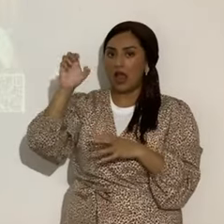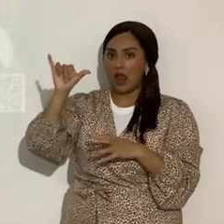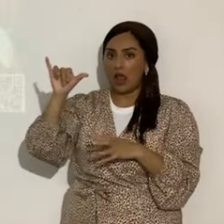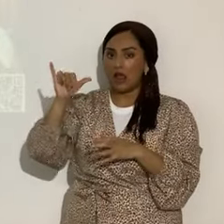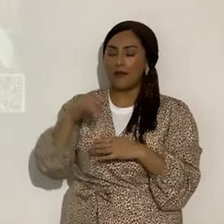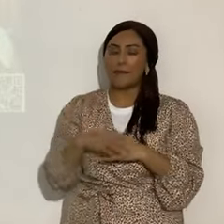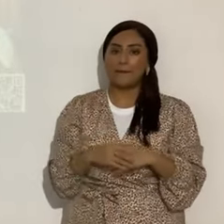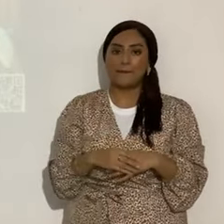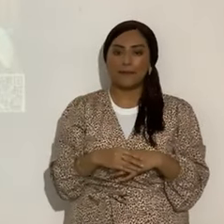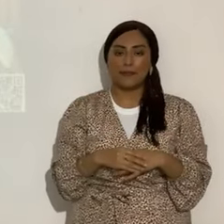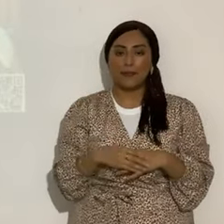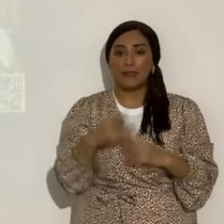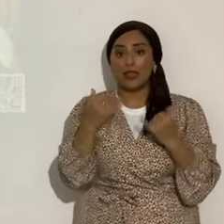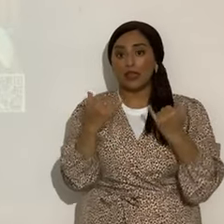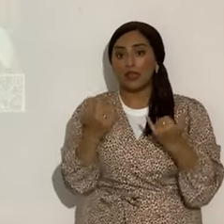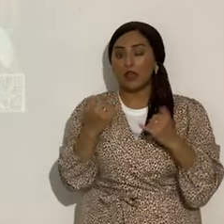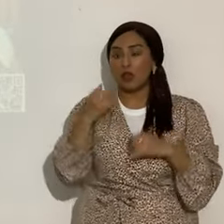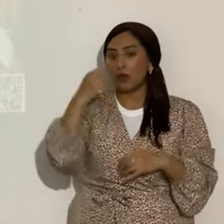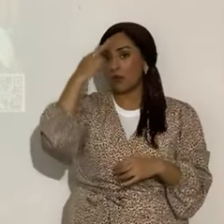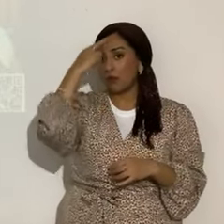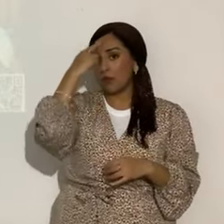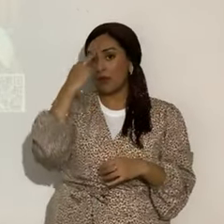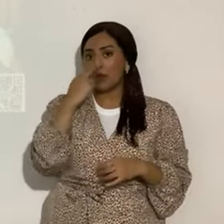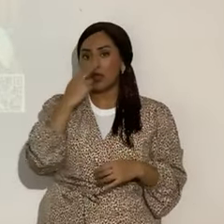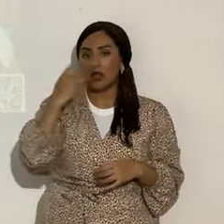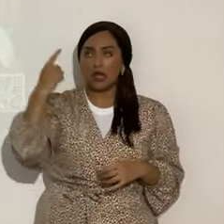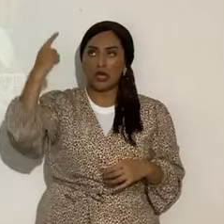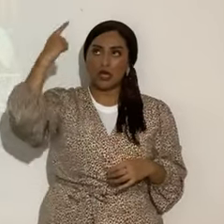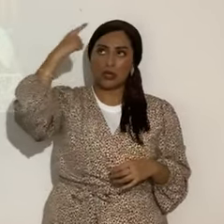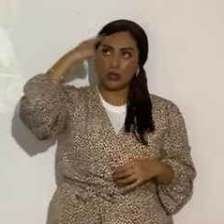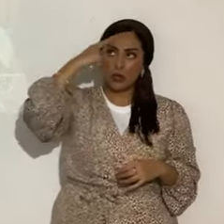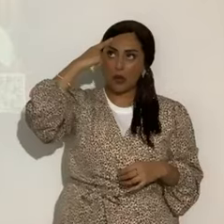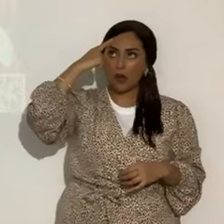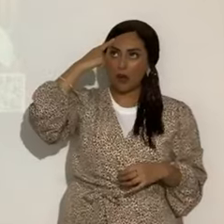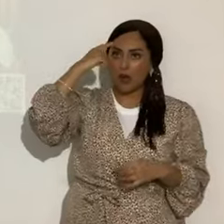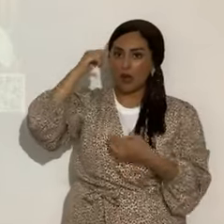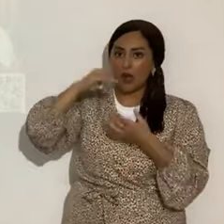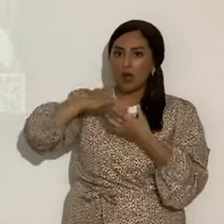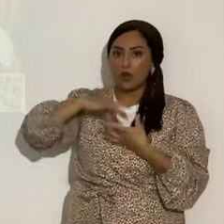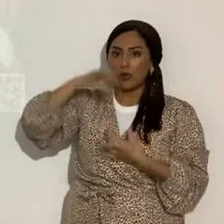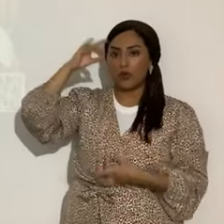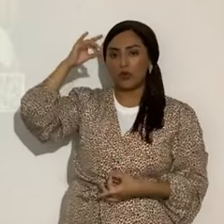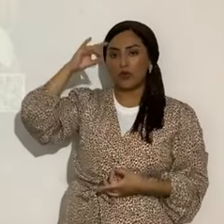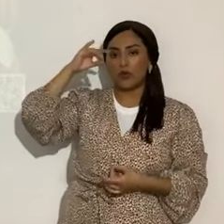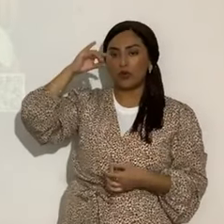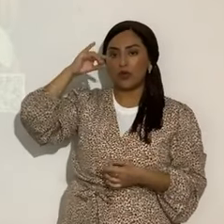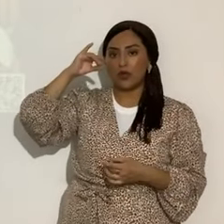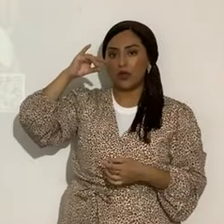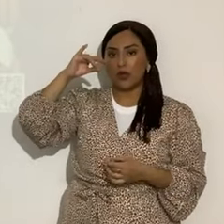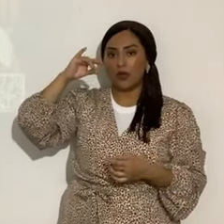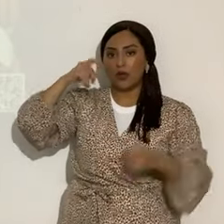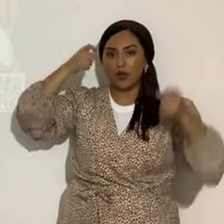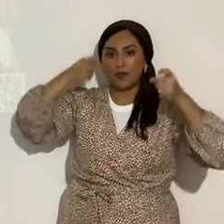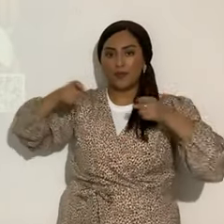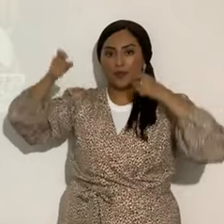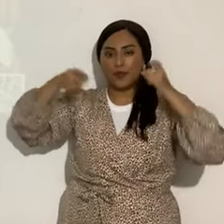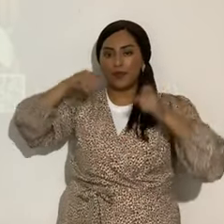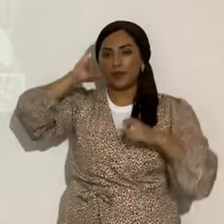Ahora, los romanos creyeron que era el alma del emperador Julio César, quien murió en el año